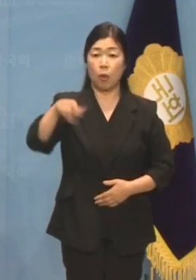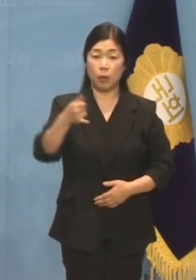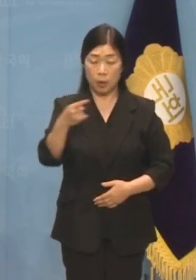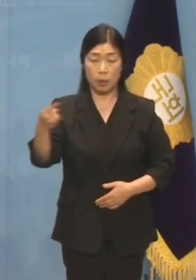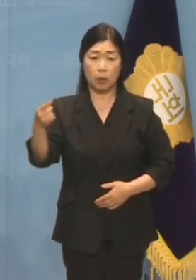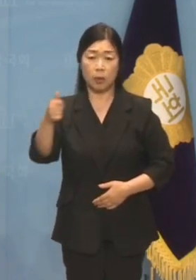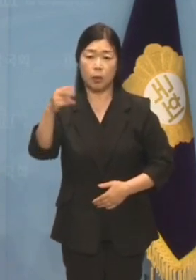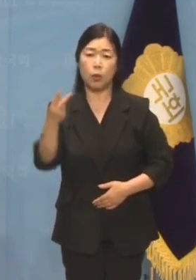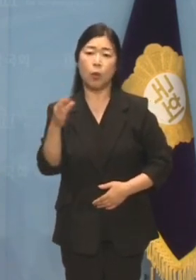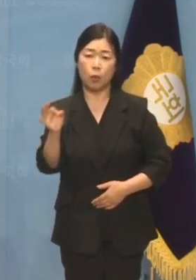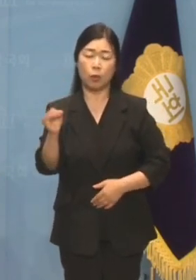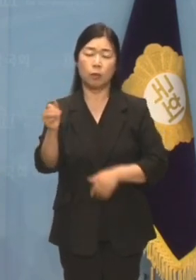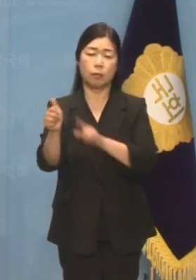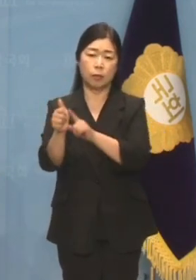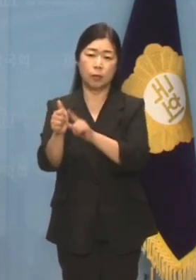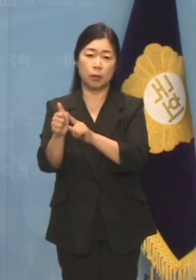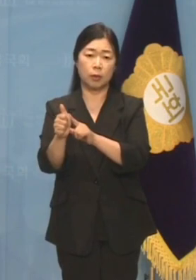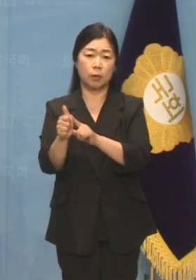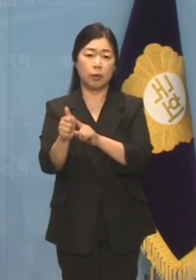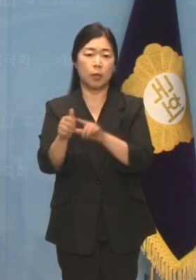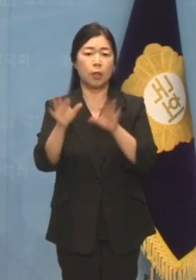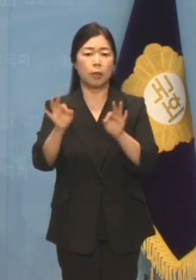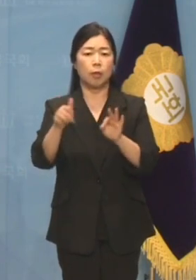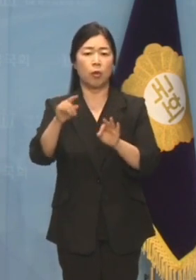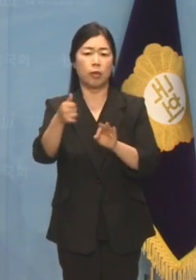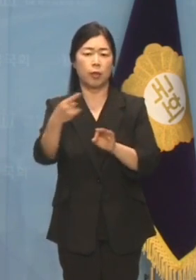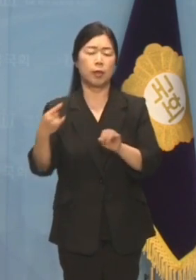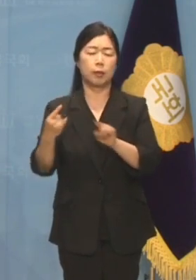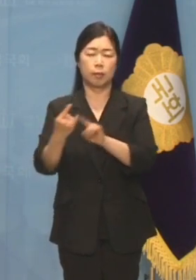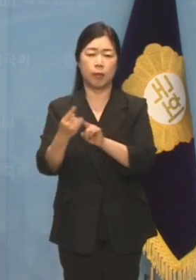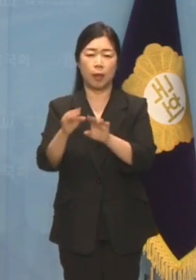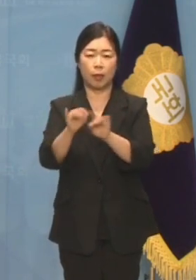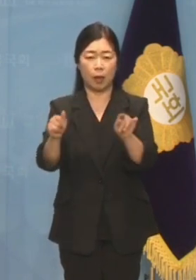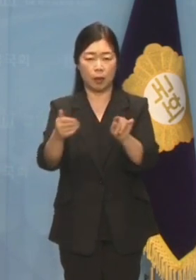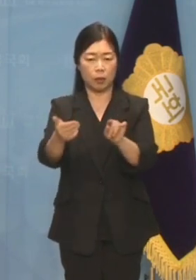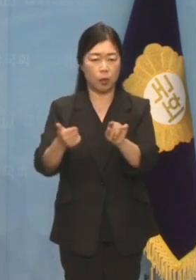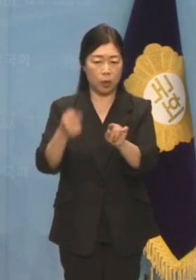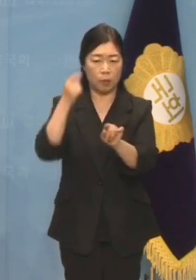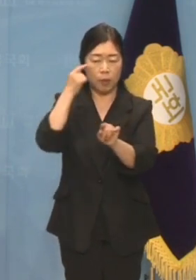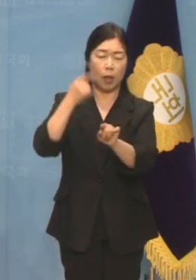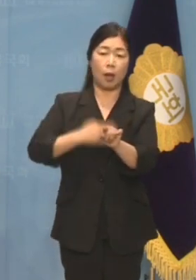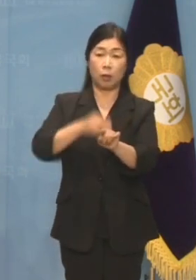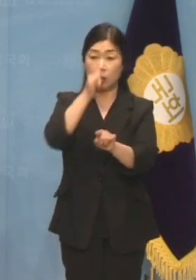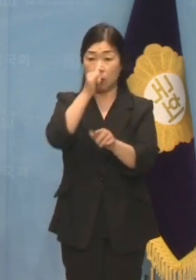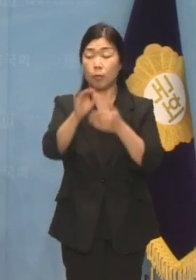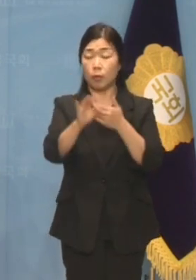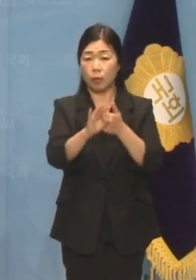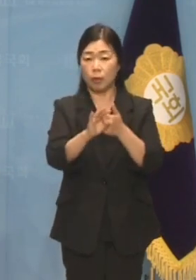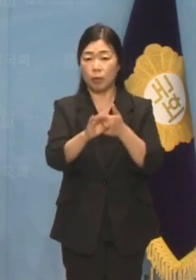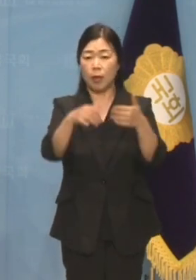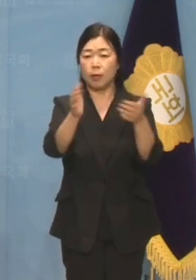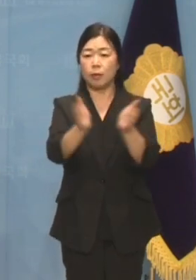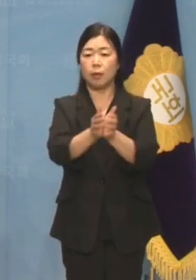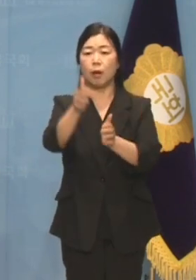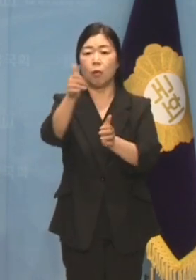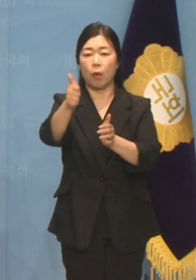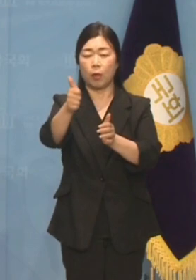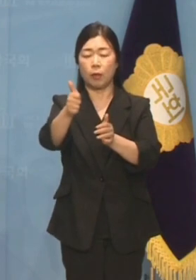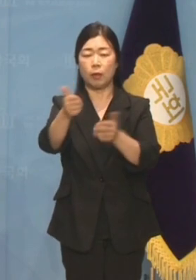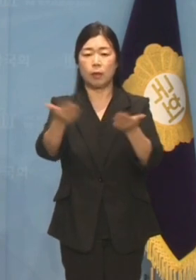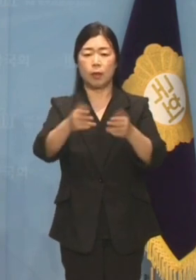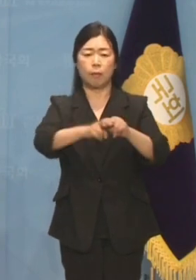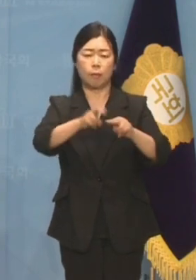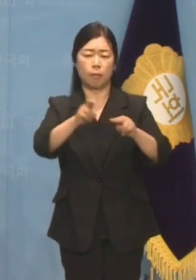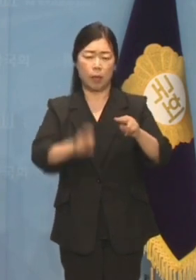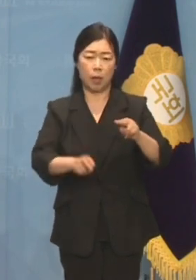그곳에 있다는 것을 사전에 사건 전에 조금이라도 인지한 게 있었다면 장관직을 걸 뿐만